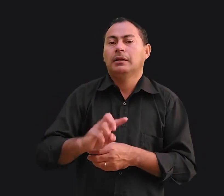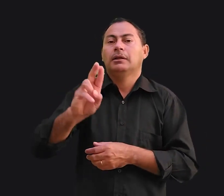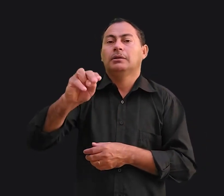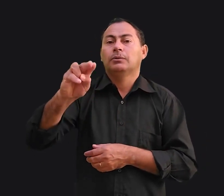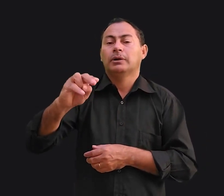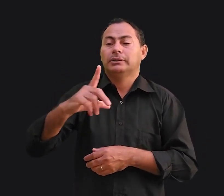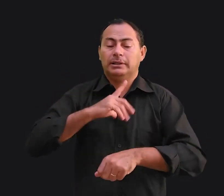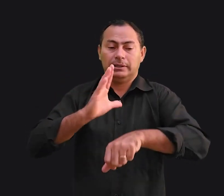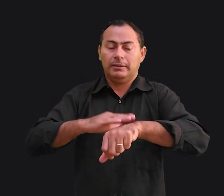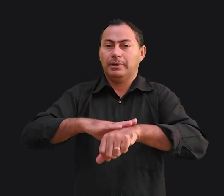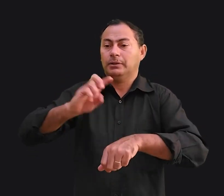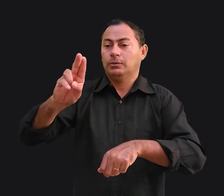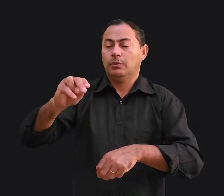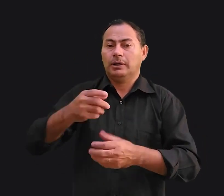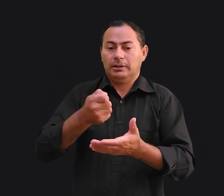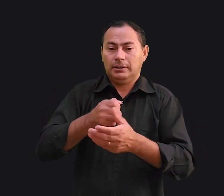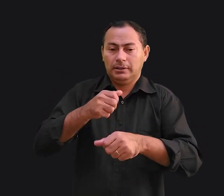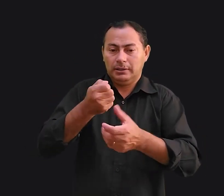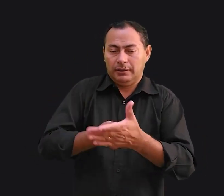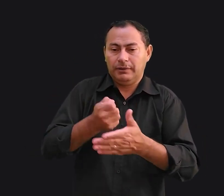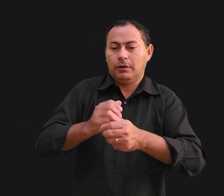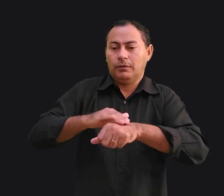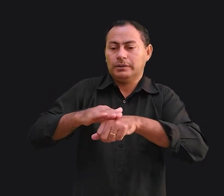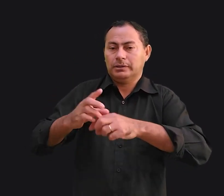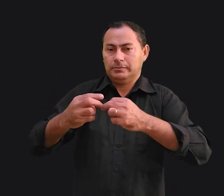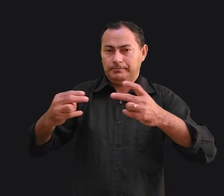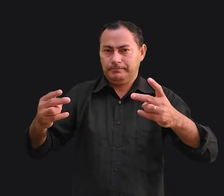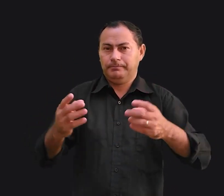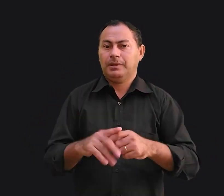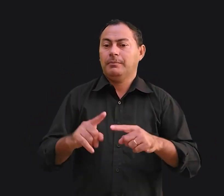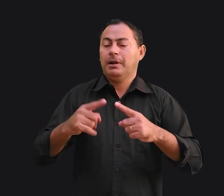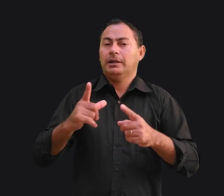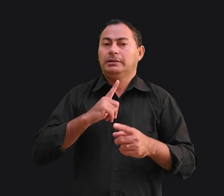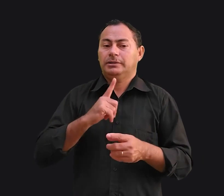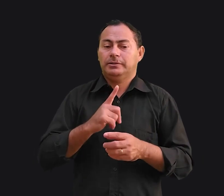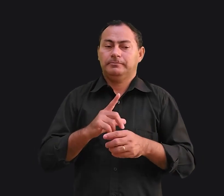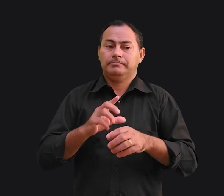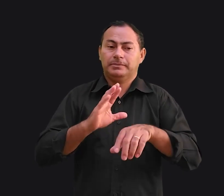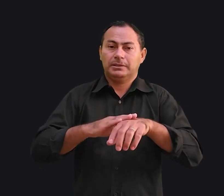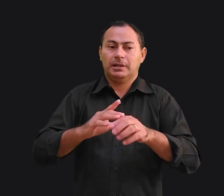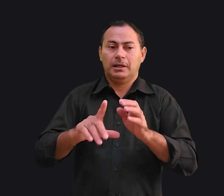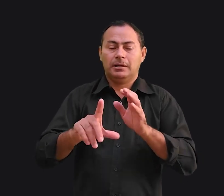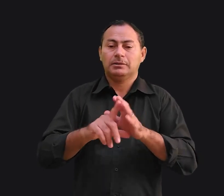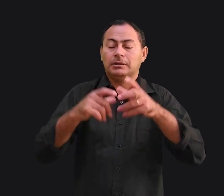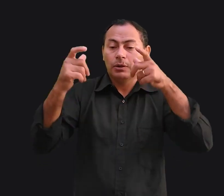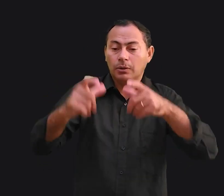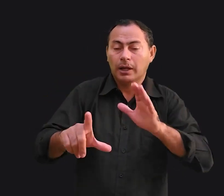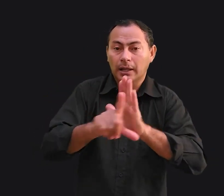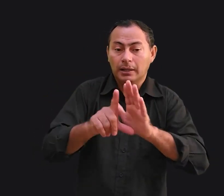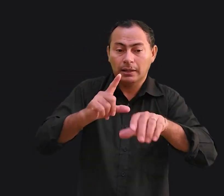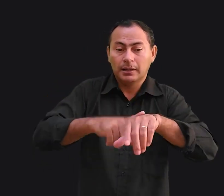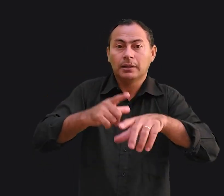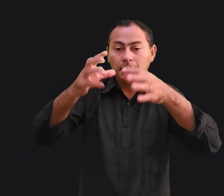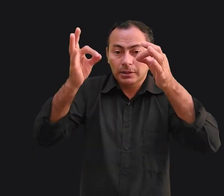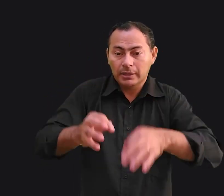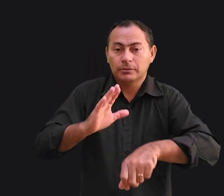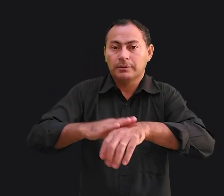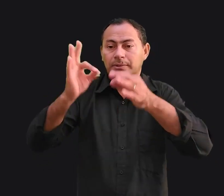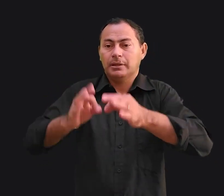nunca tinha tempo e que nunca queria conversar sobre essas coisas. Mas a violação desta lei do lugar e do tempo certo quebra